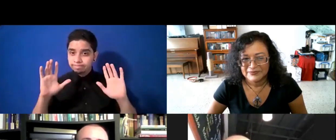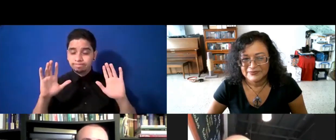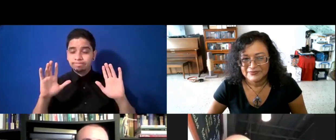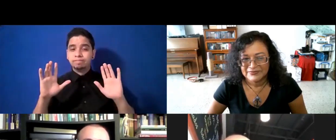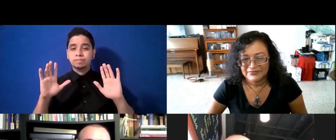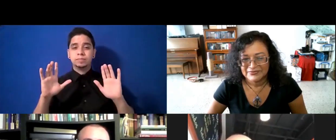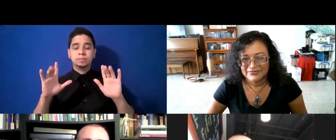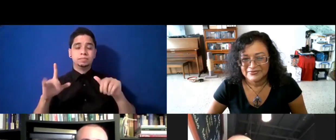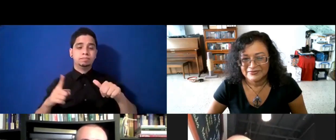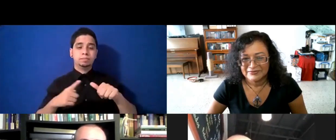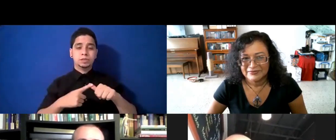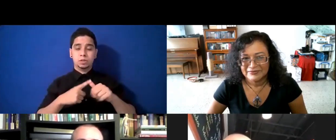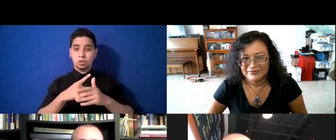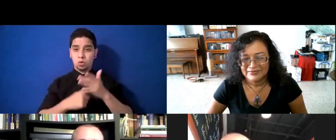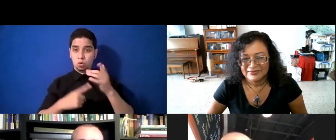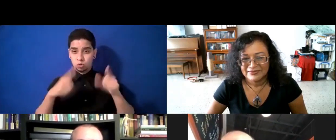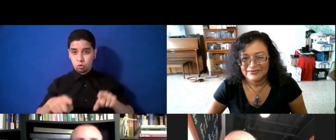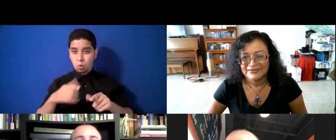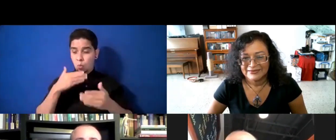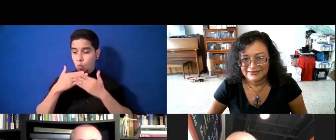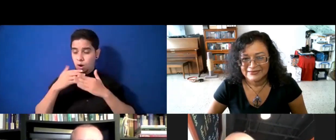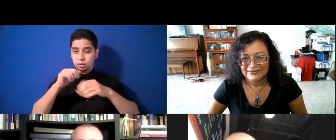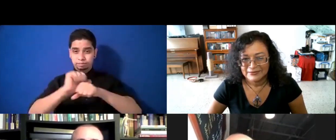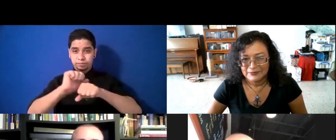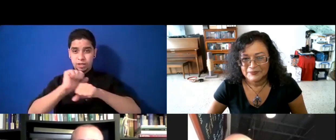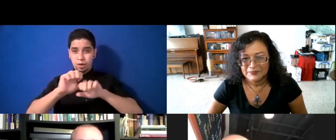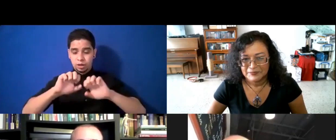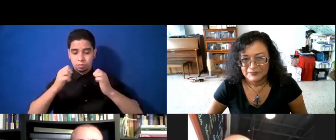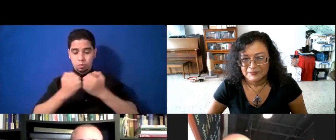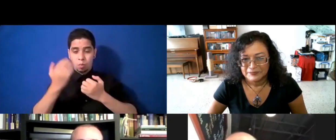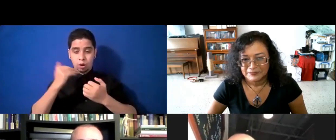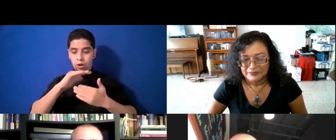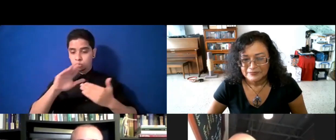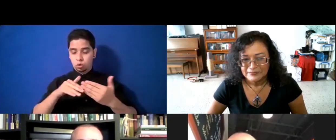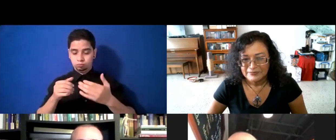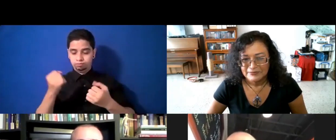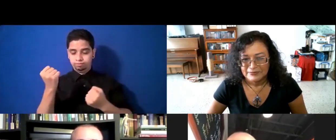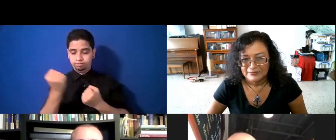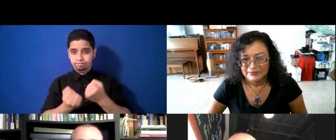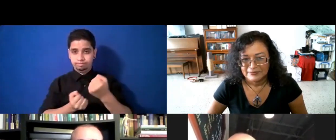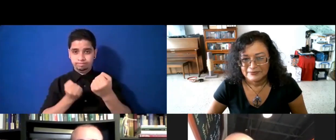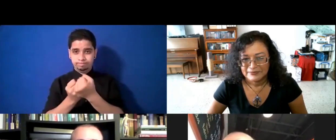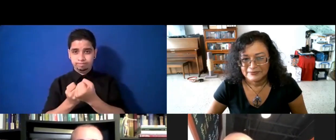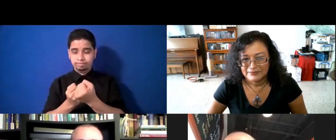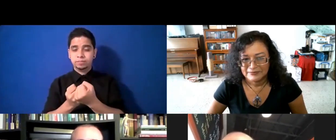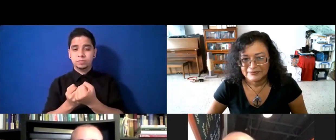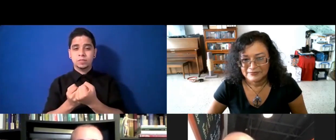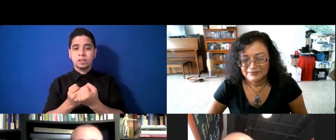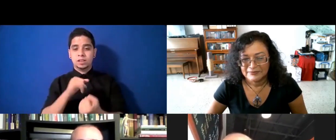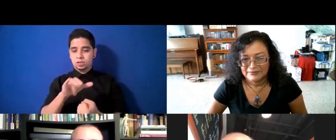una, un trabajo en equipo, pues, que todo el mundo, pues, ha llevado, y, y eso, pues, nos ha permitido, sin